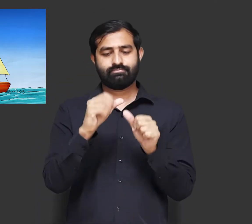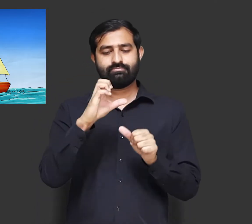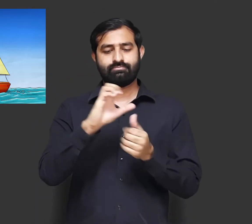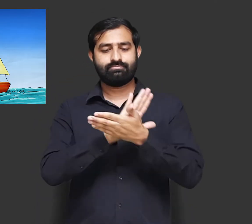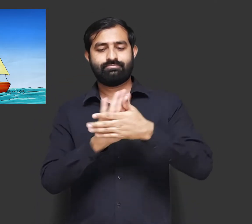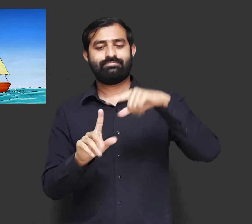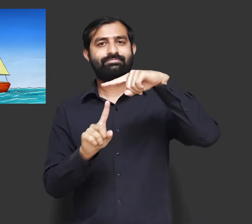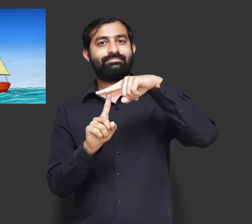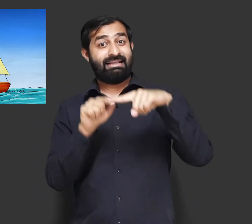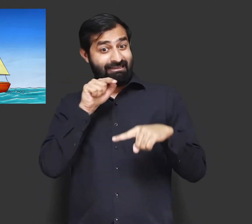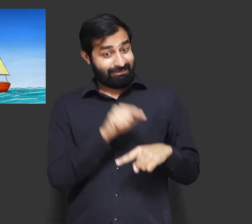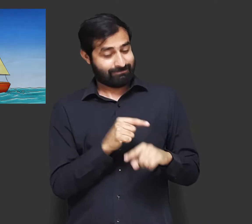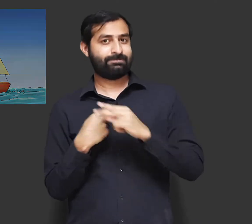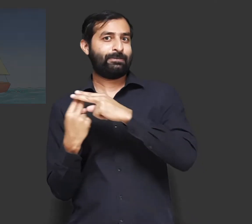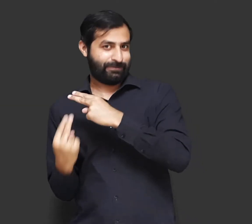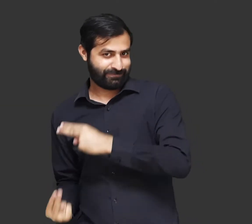एक नौका की,